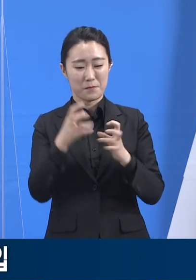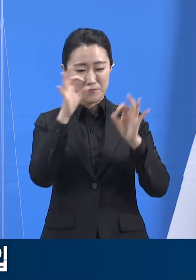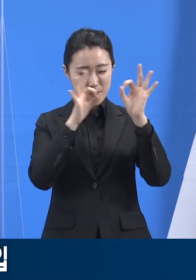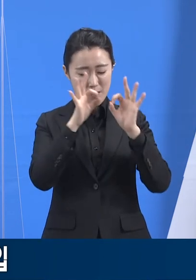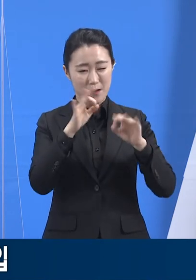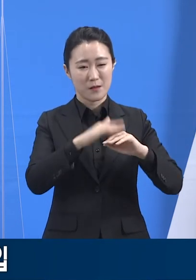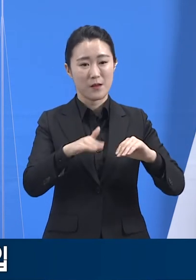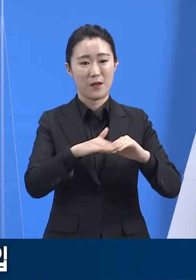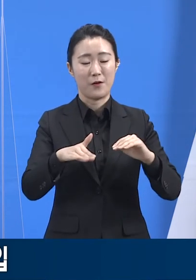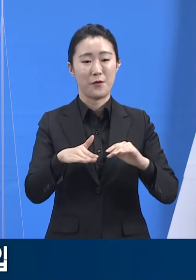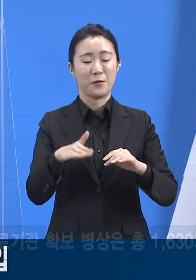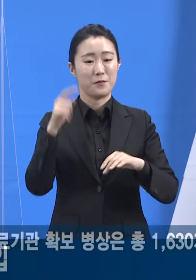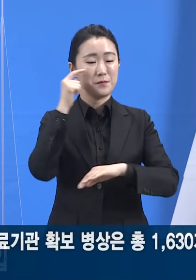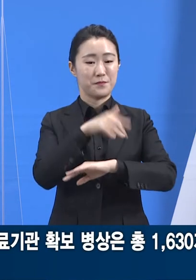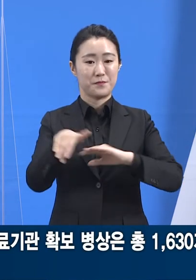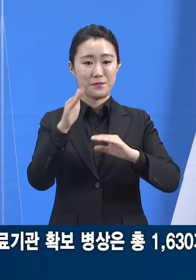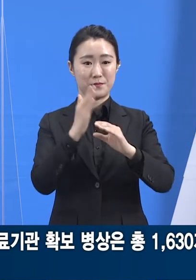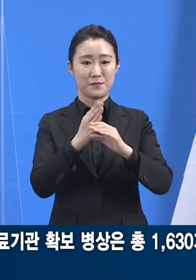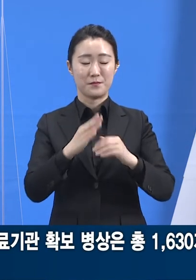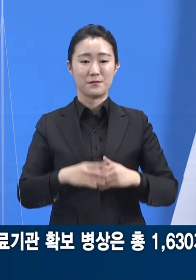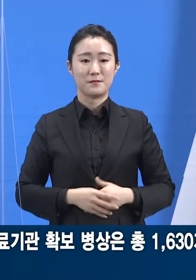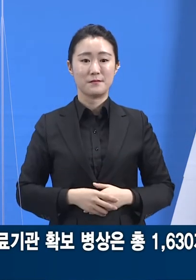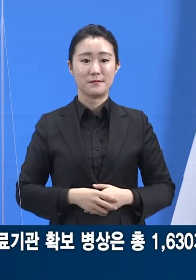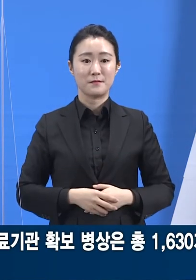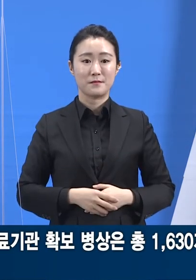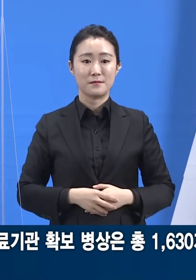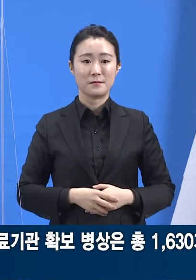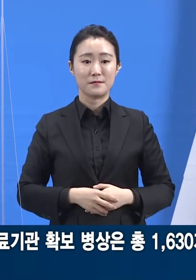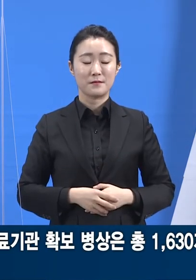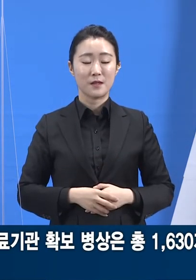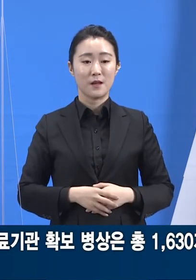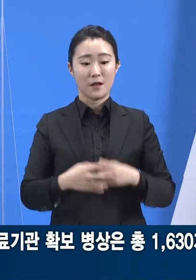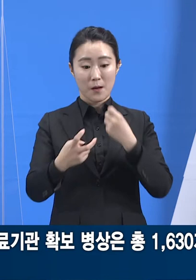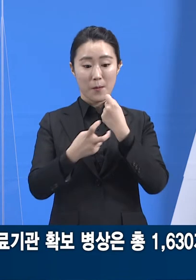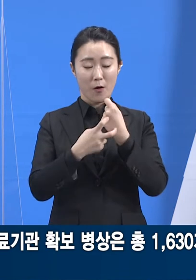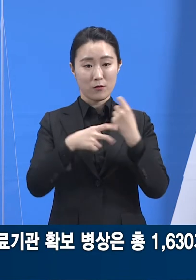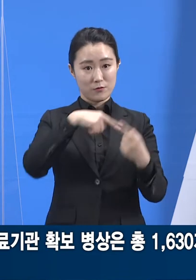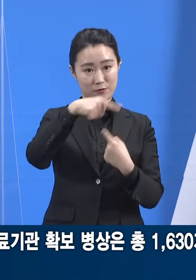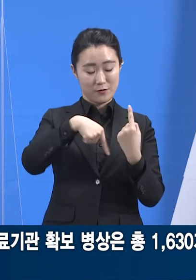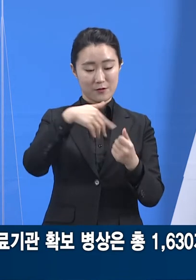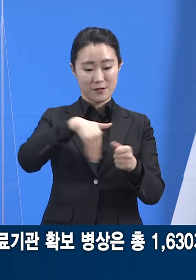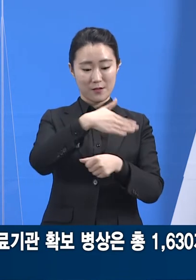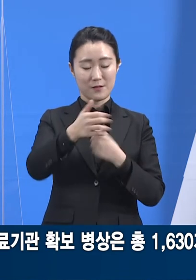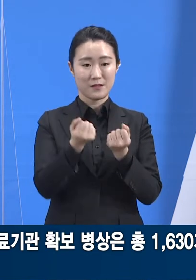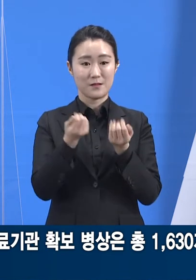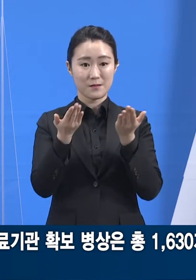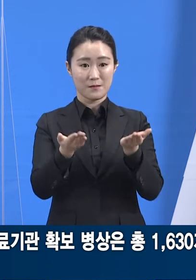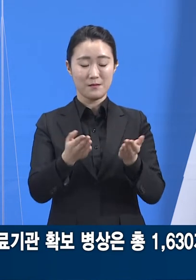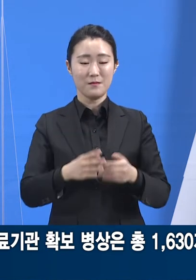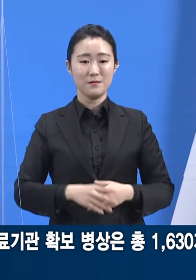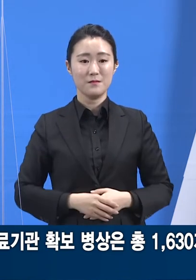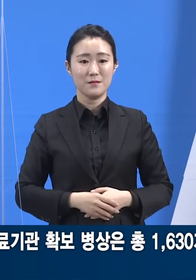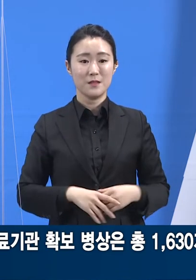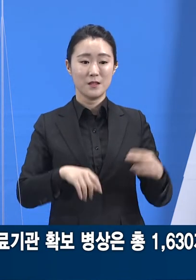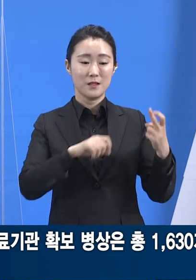다음은 경기도 코로나19 병상 운용 현황입니다. 2월 24일 20시 기준